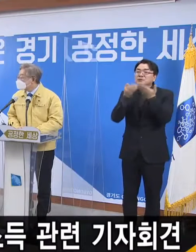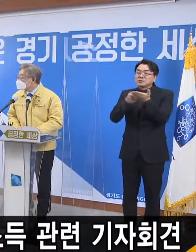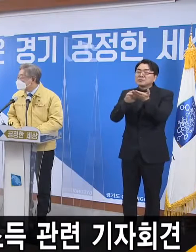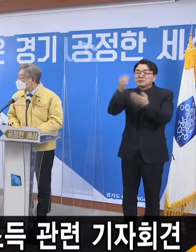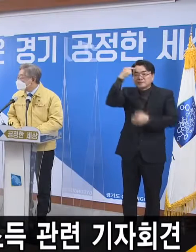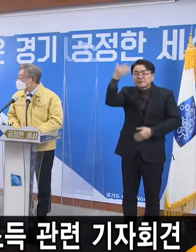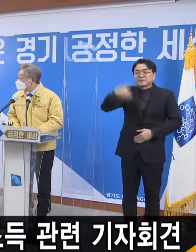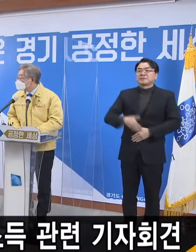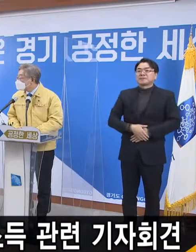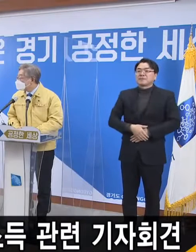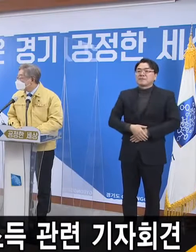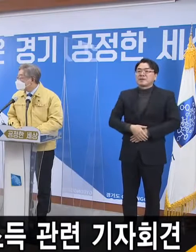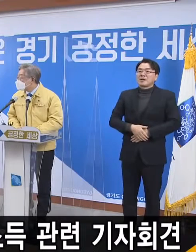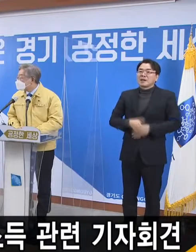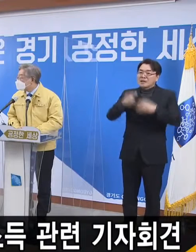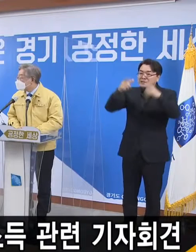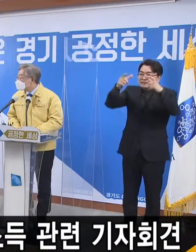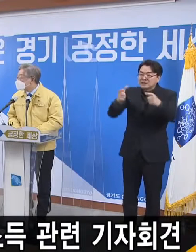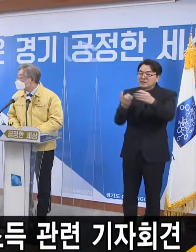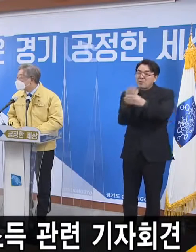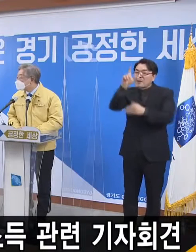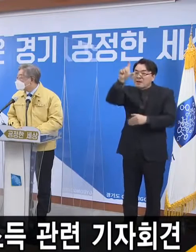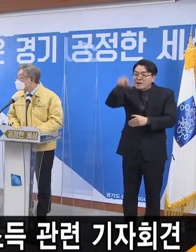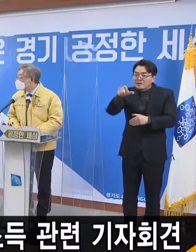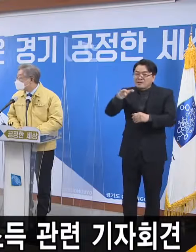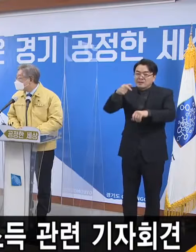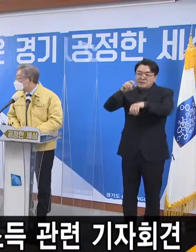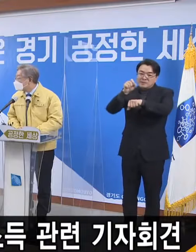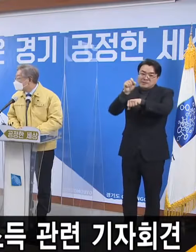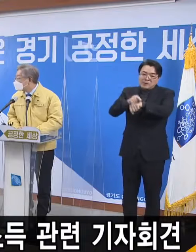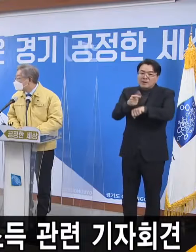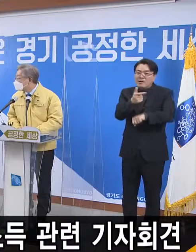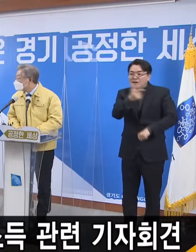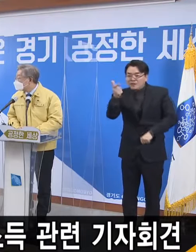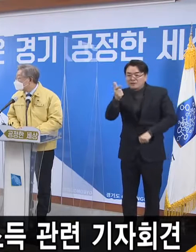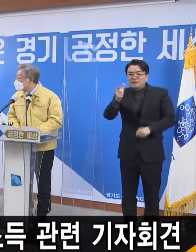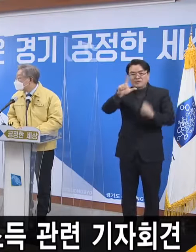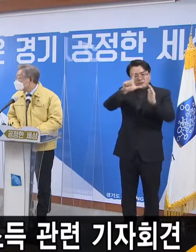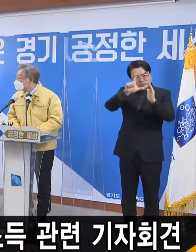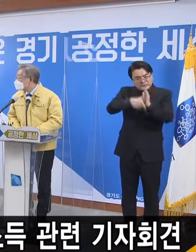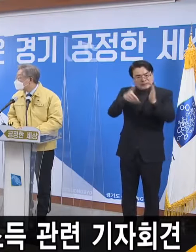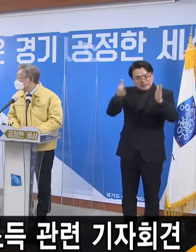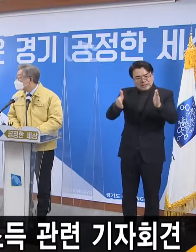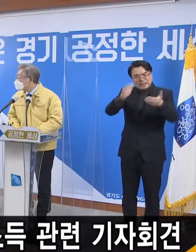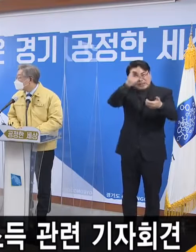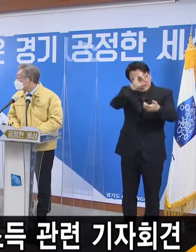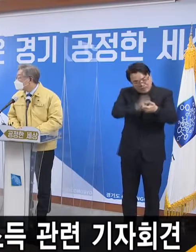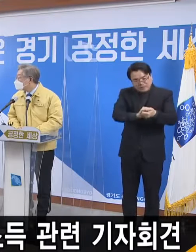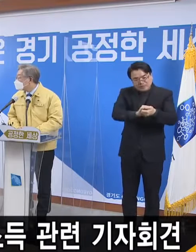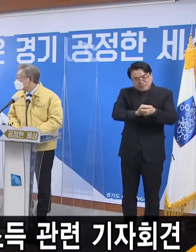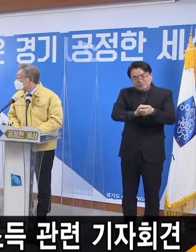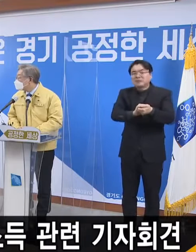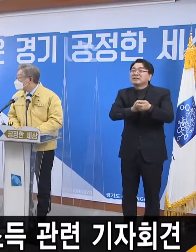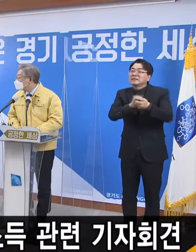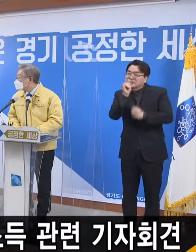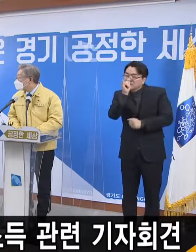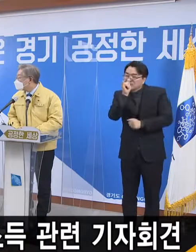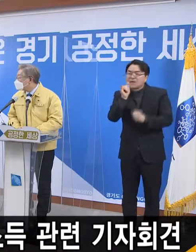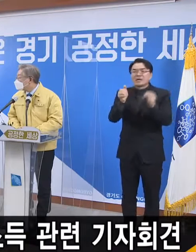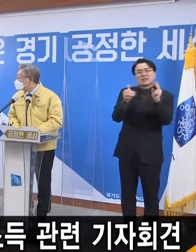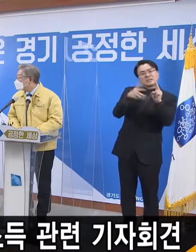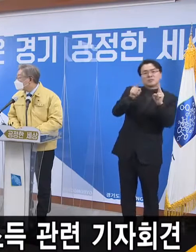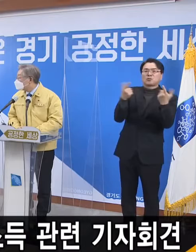재난지원금의 경우 지역화폐 성격이 강해 소비지역과 기간이 한정됐다는 집안이 있었습니다. 2차에서도 이와 같이